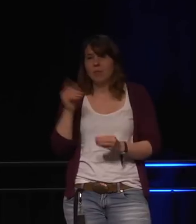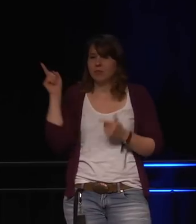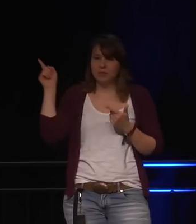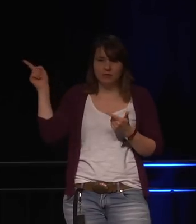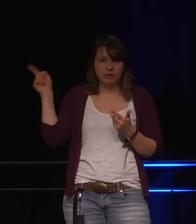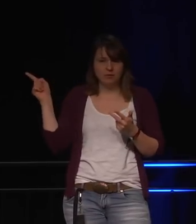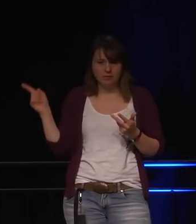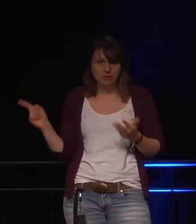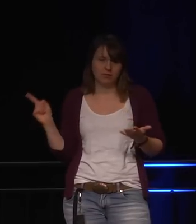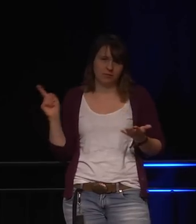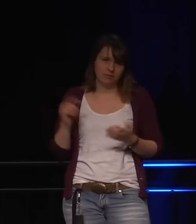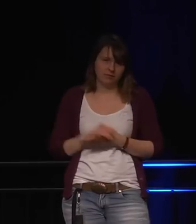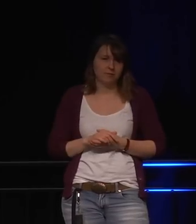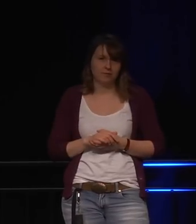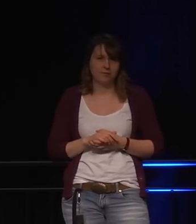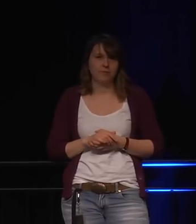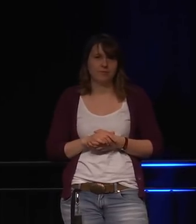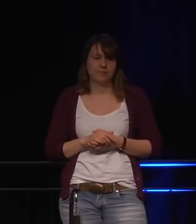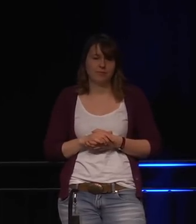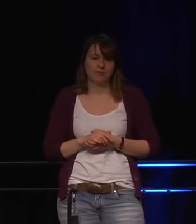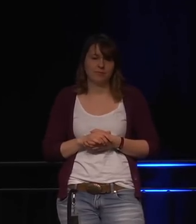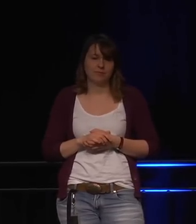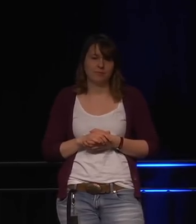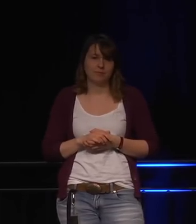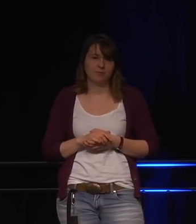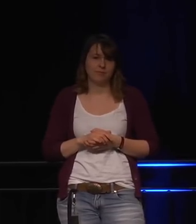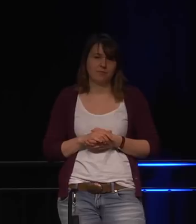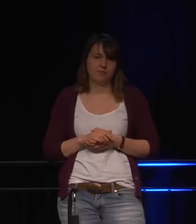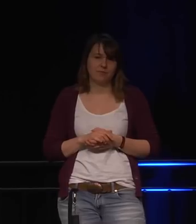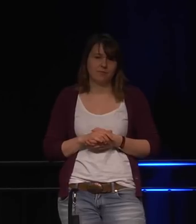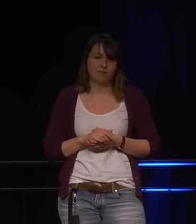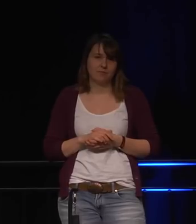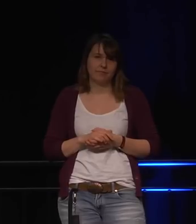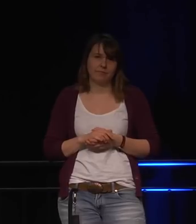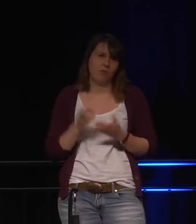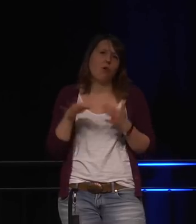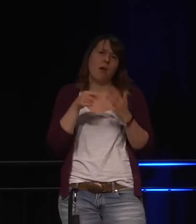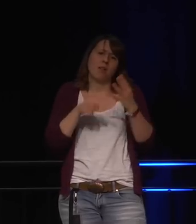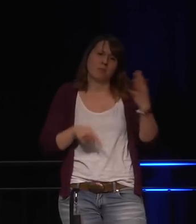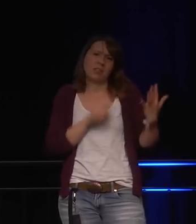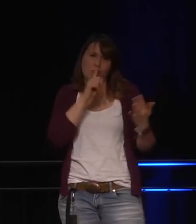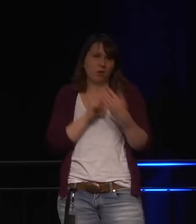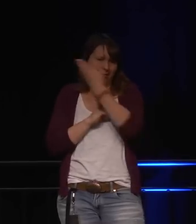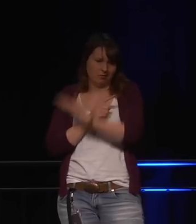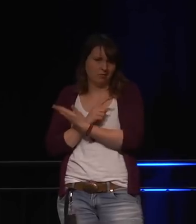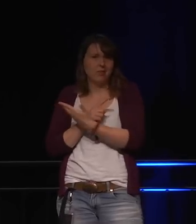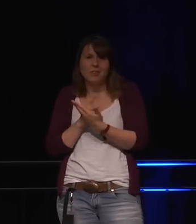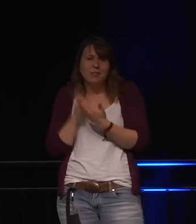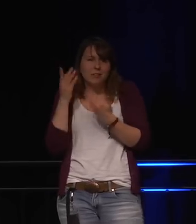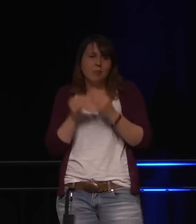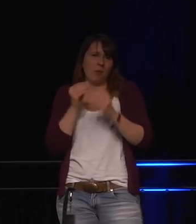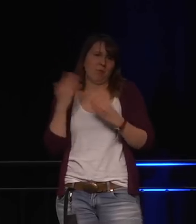Unsichere Bluetooth-Connection. Permanenter Cloud-Server an. Und auch noch weiteres von dem Zeug.